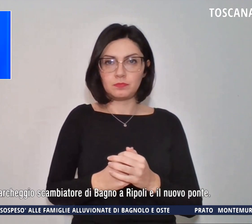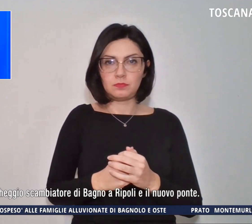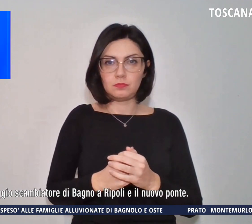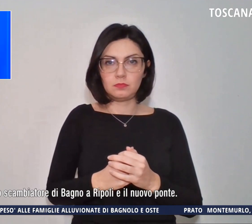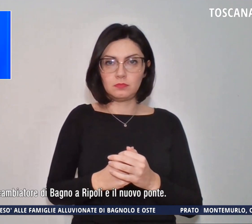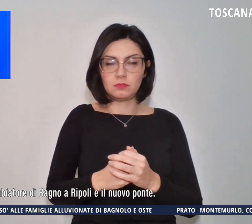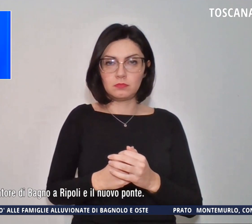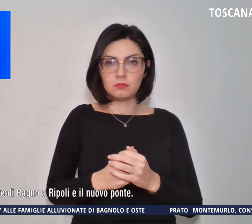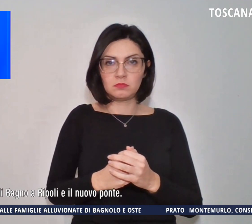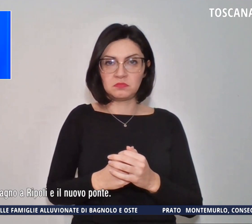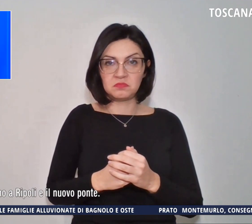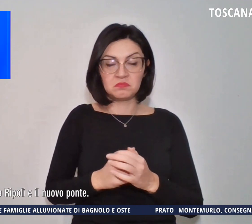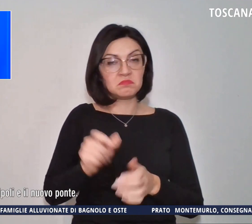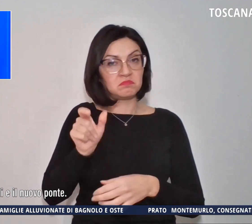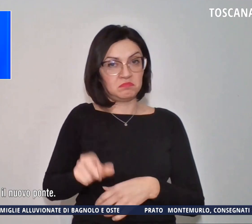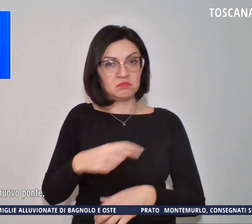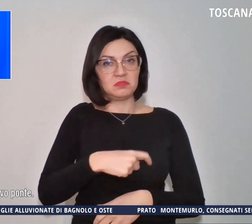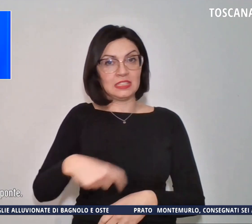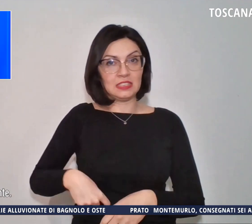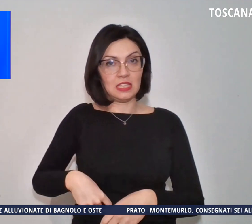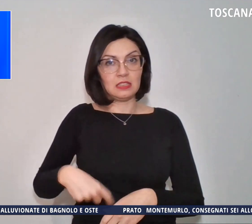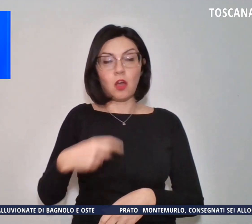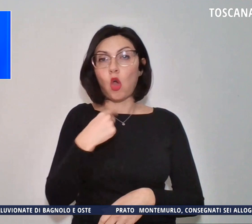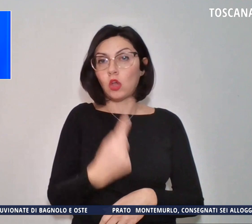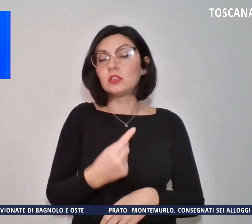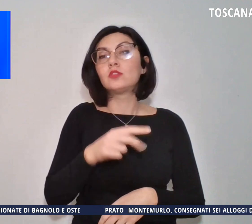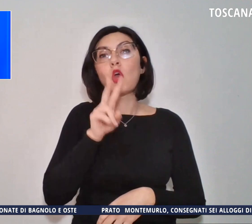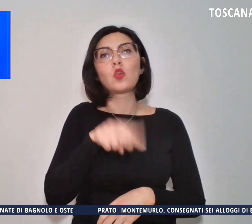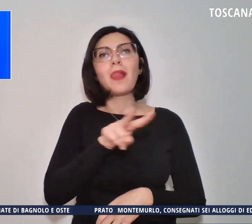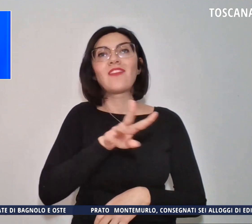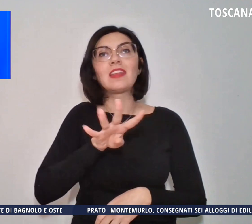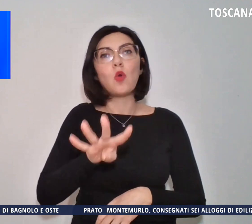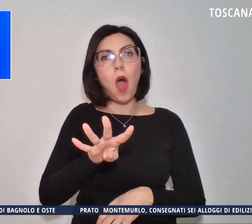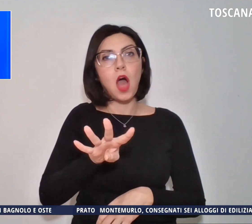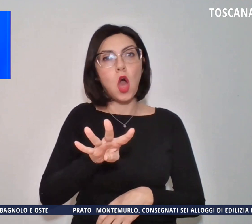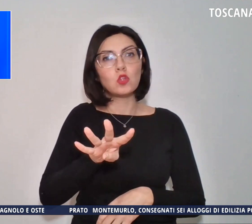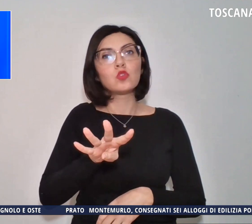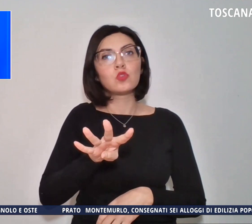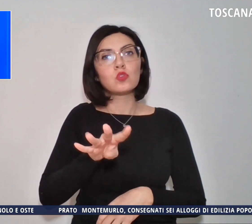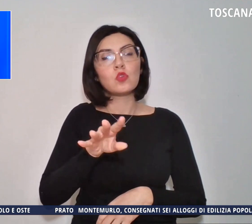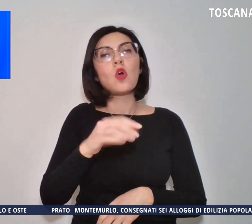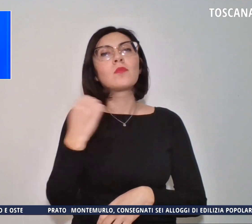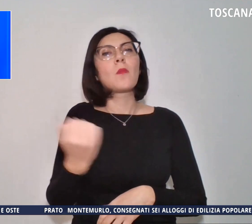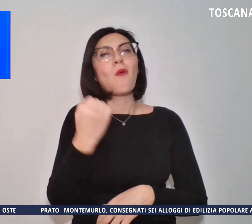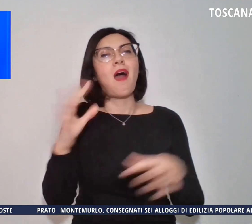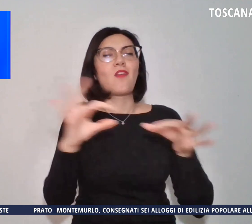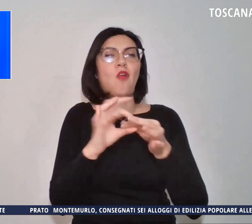Secondo il Sindaco inoltre il 2024 sarà l'anno delle tramvie,